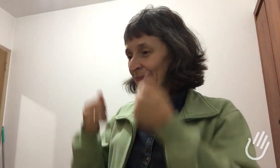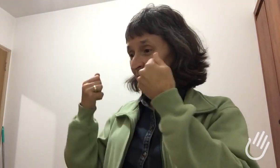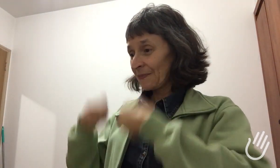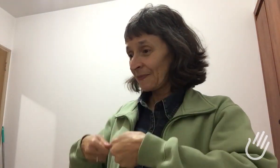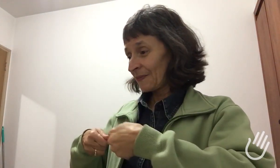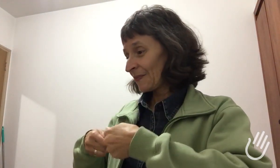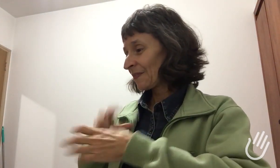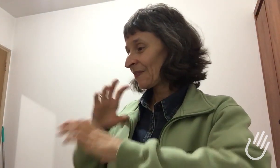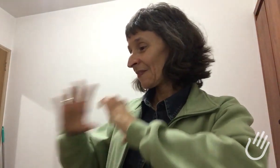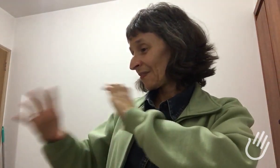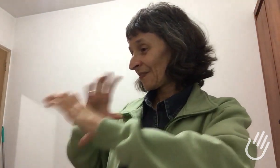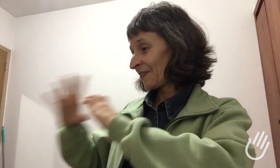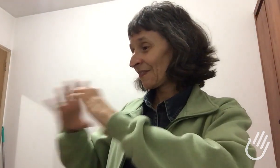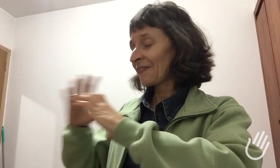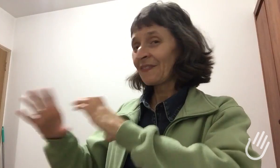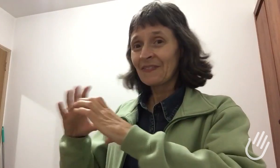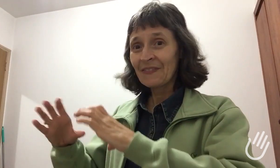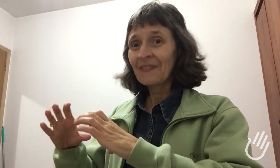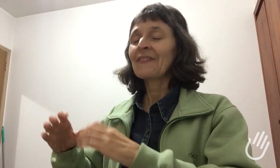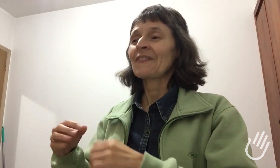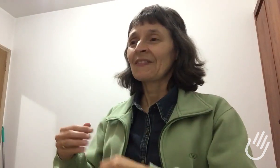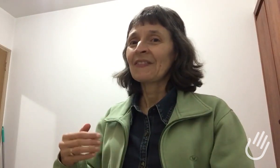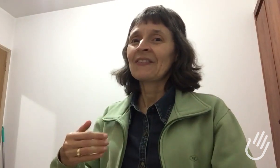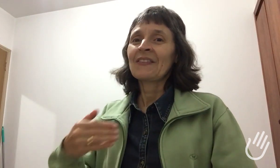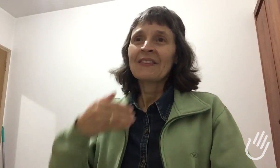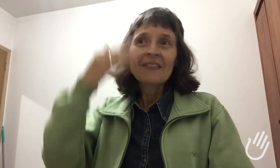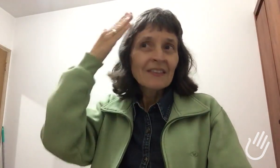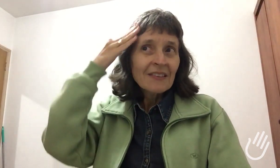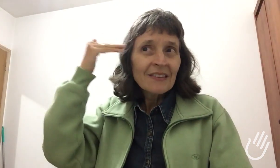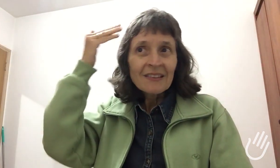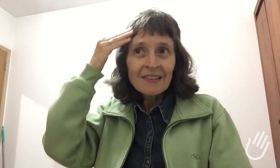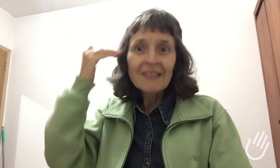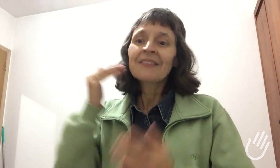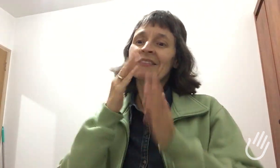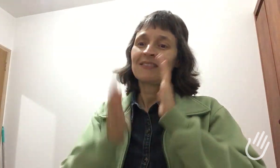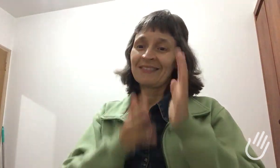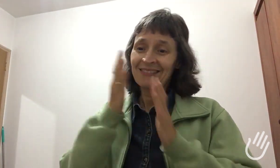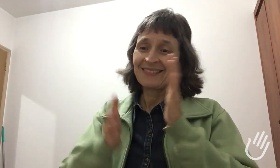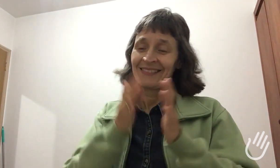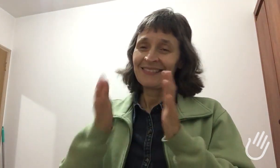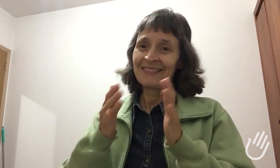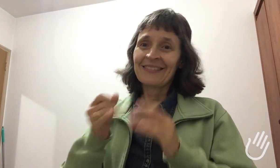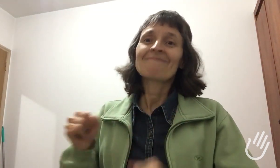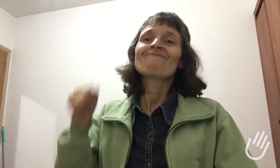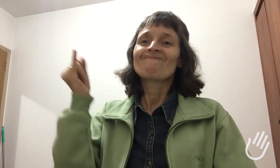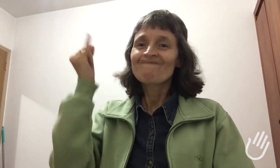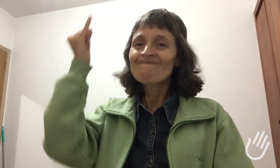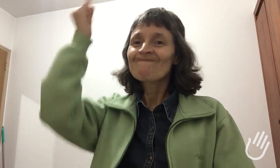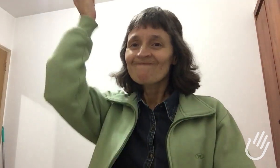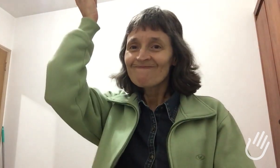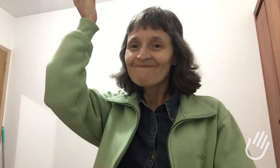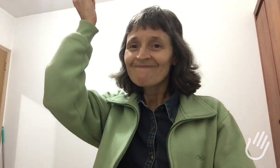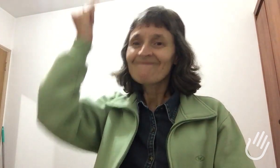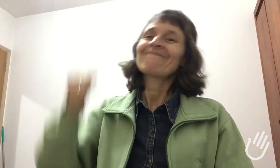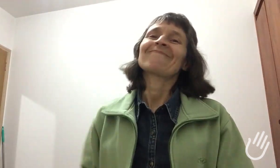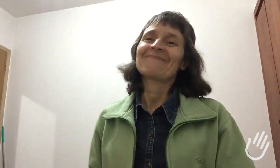fantástico. É uma felicidade que não dá nem para descrever direito. Eu consigo me comunicar com surdos